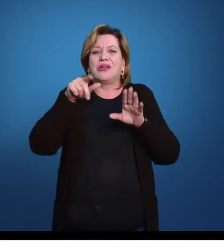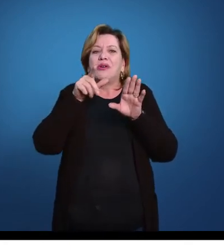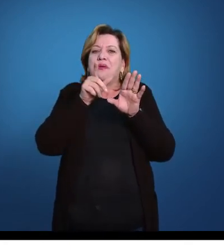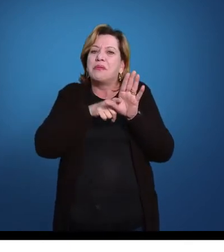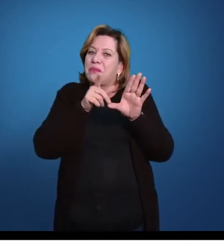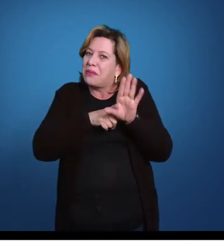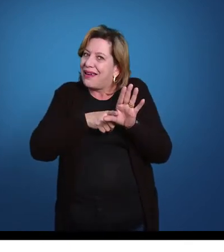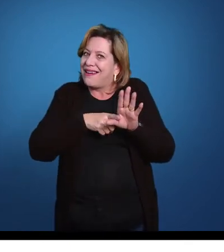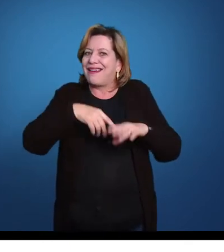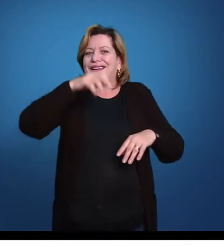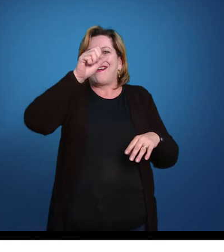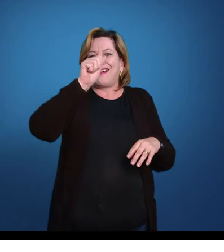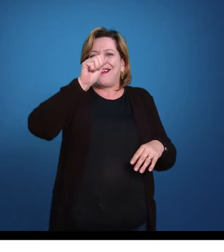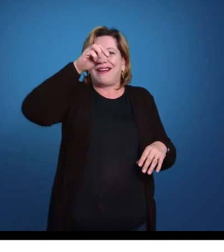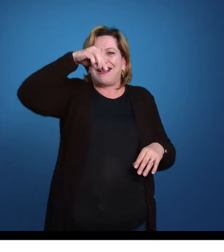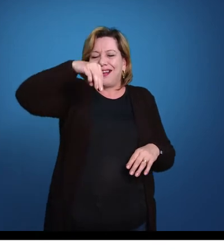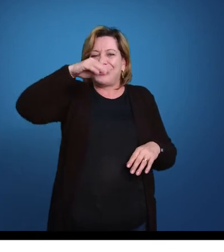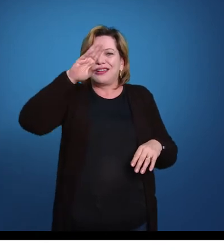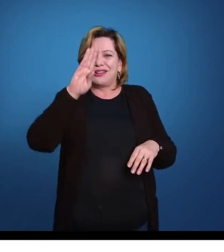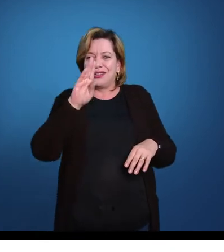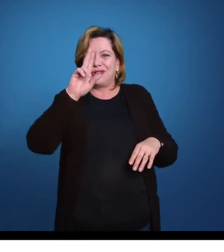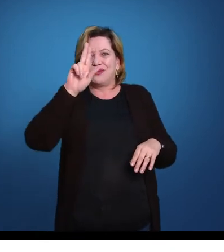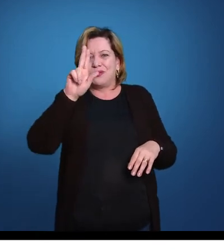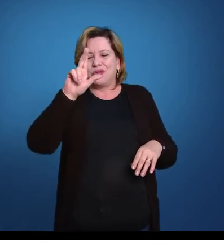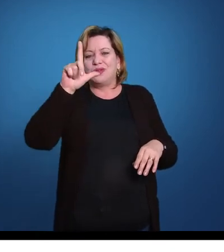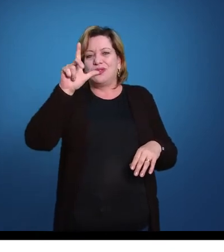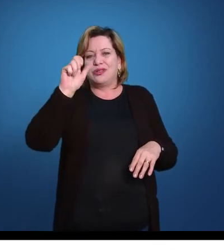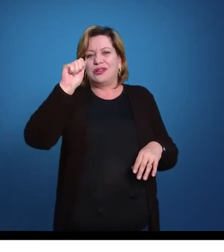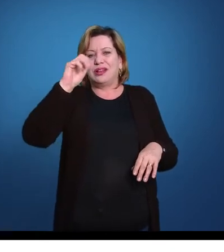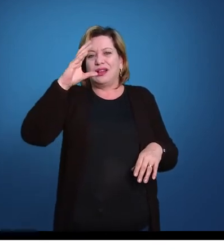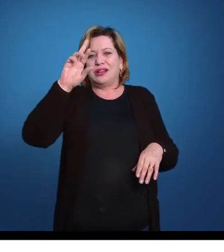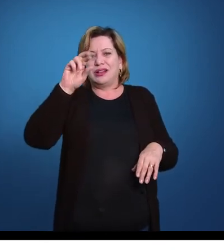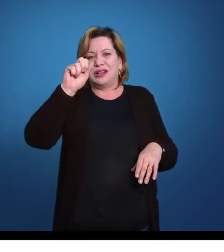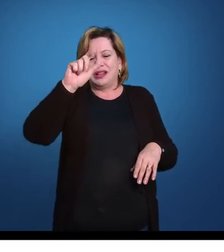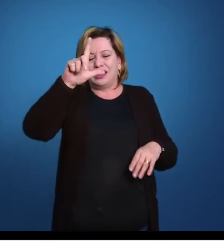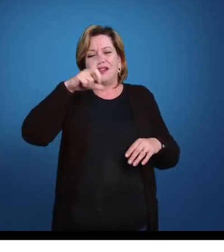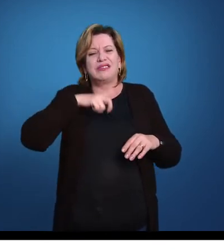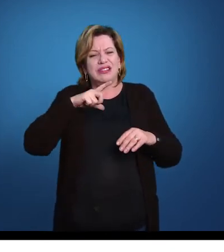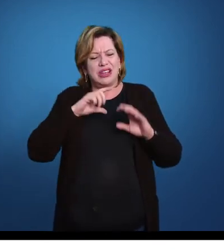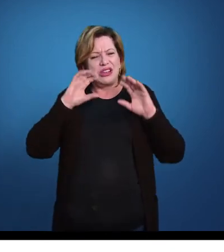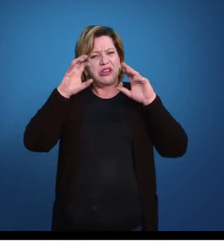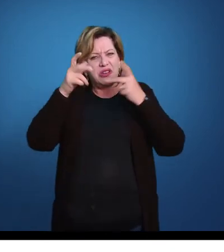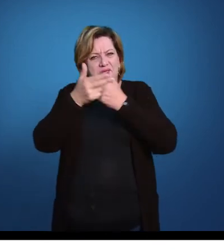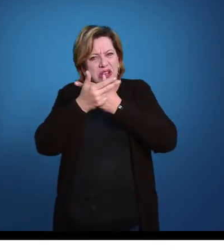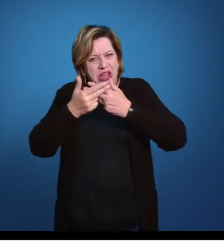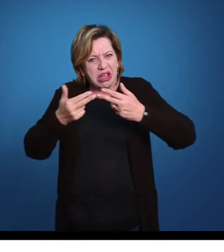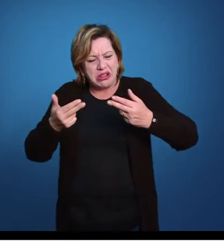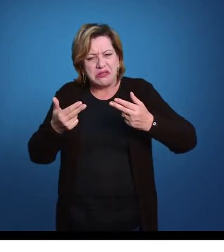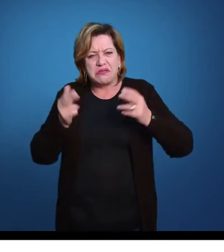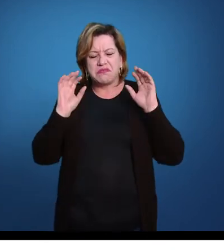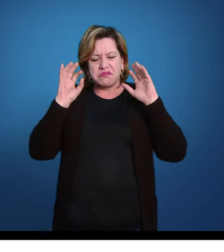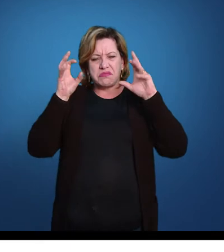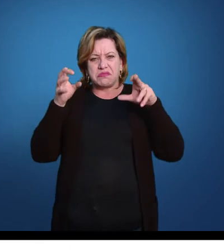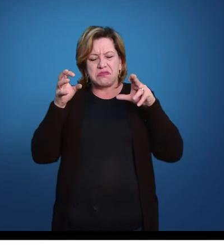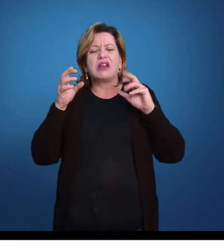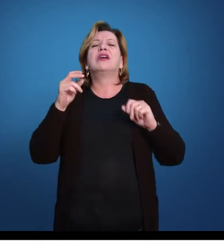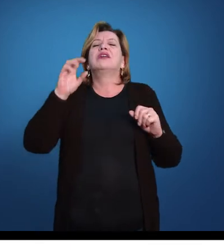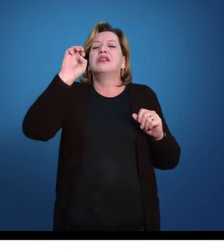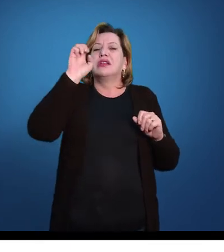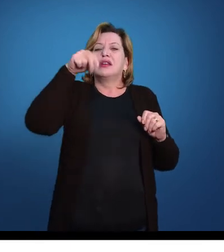tem, claro, em todos os braços das estrelas, dos demais organismos equinodermos. Agora, se eu fizer um corte